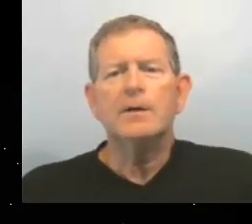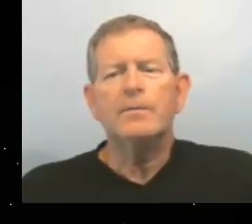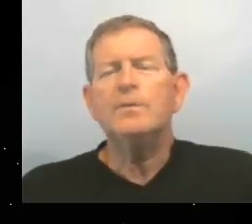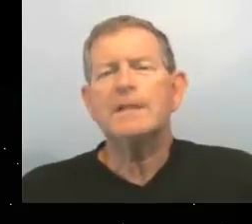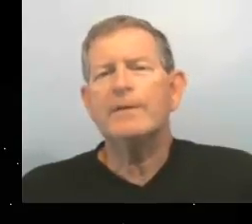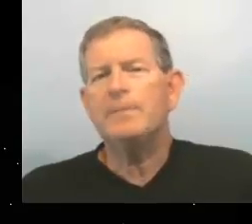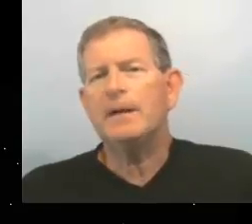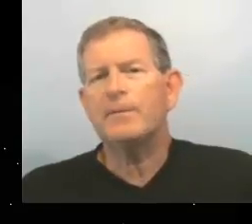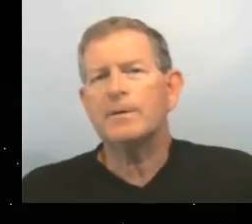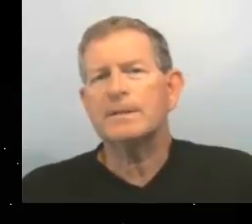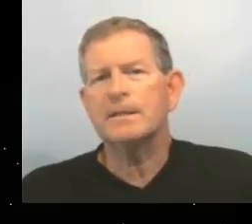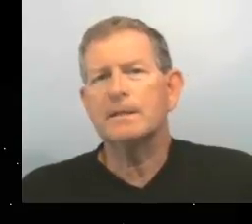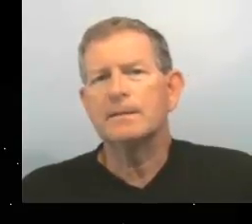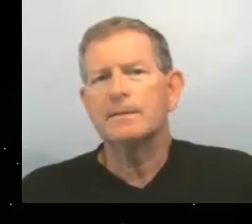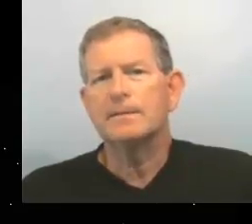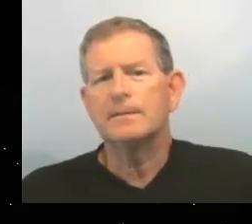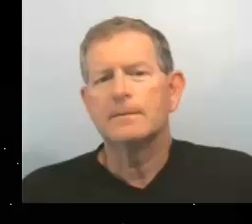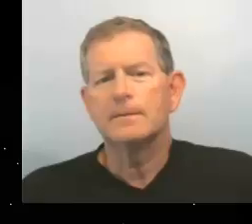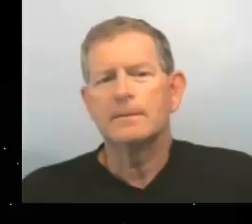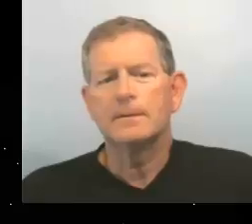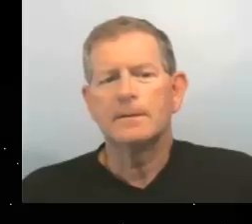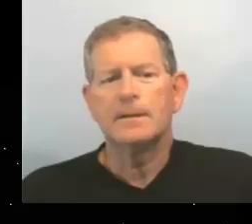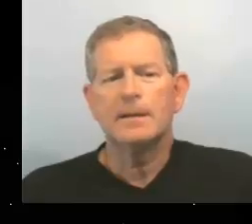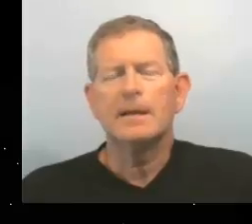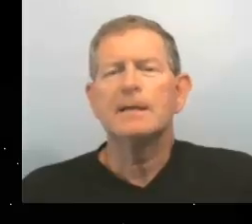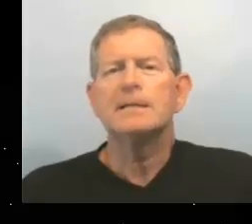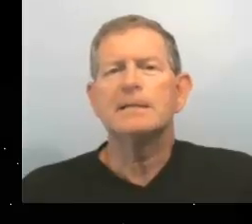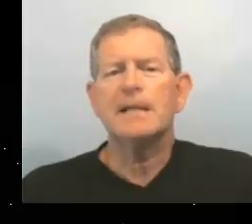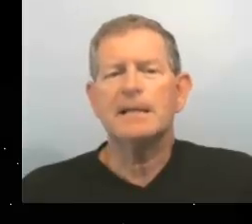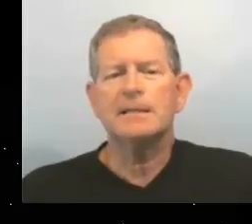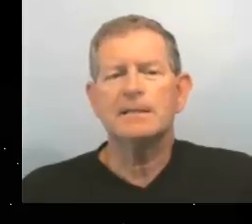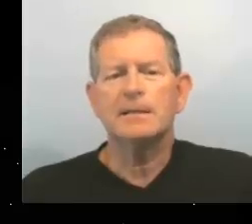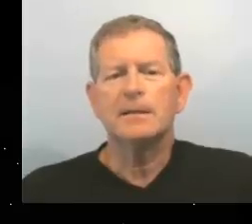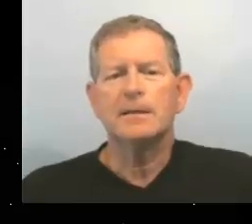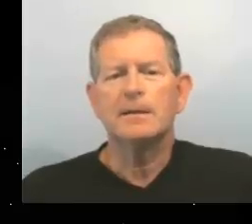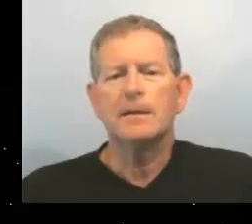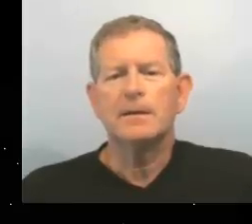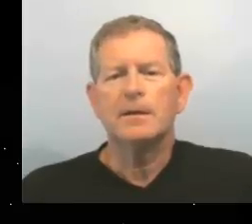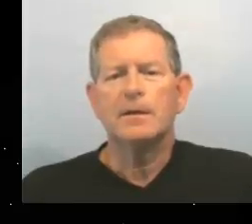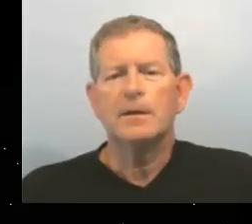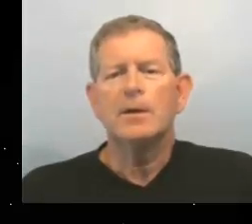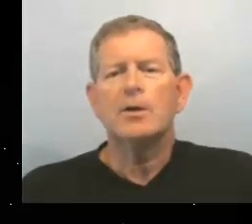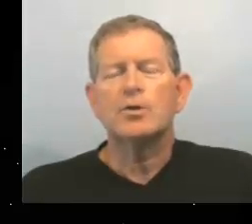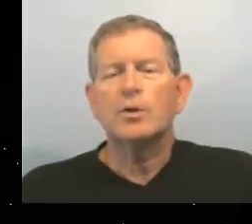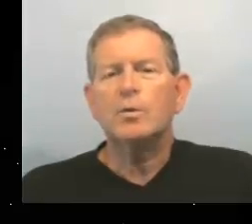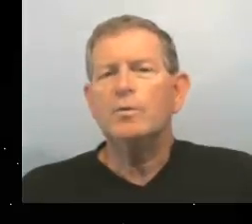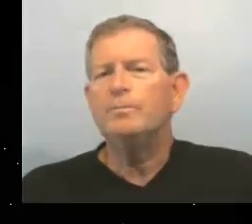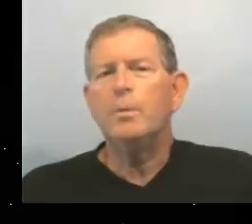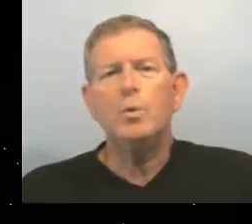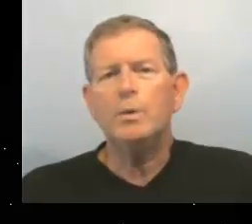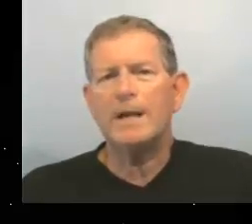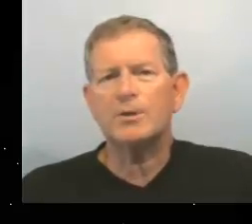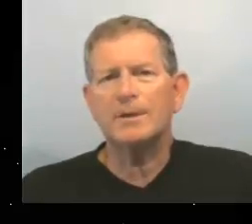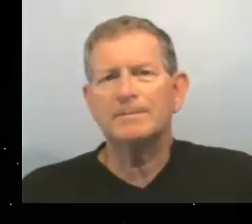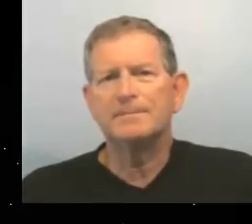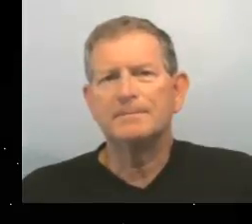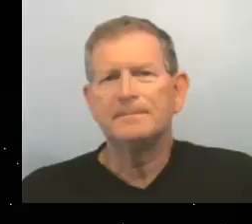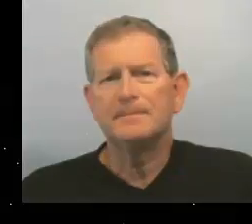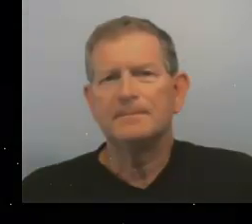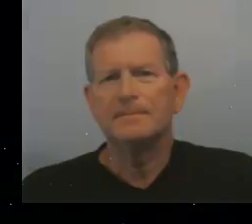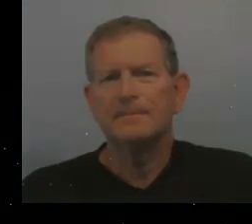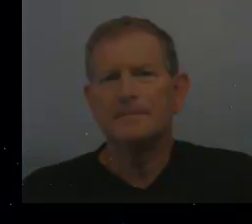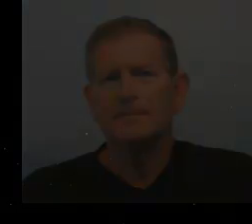vous savez pas les français 16 je trouve beaucoup d'argent